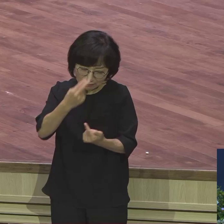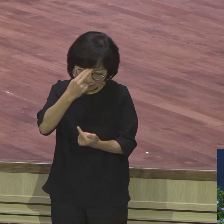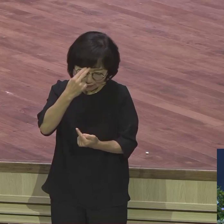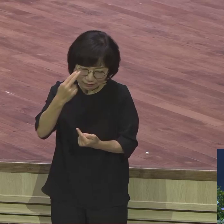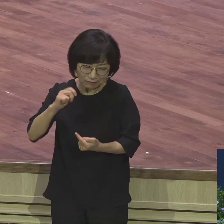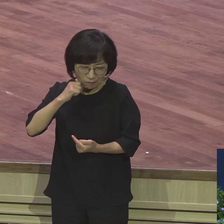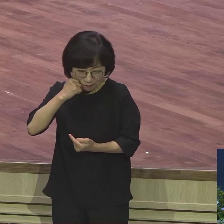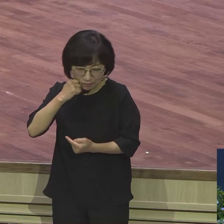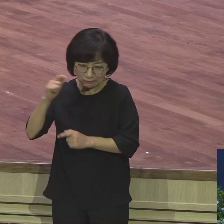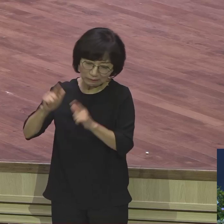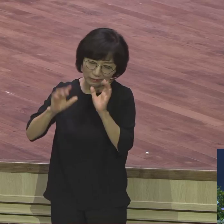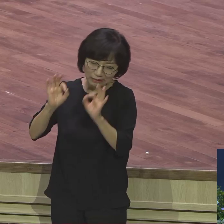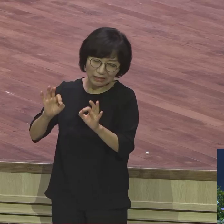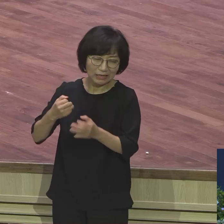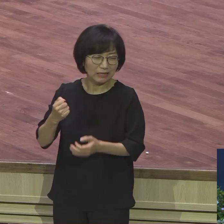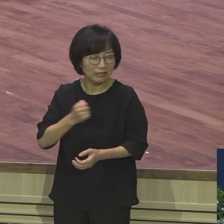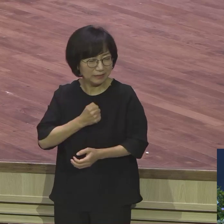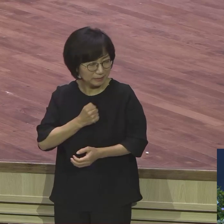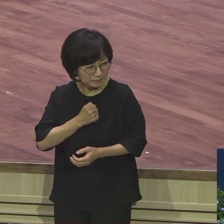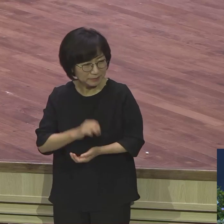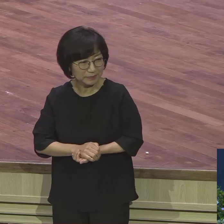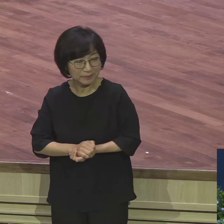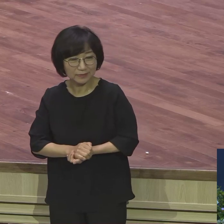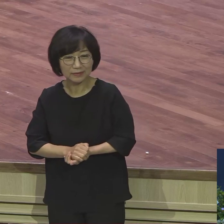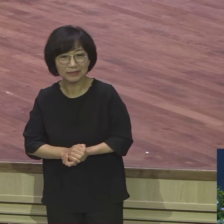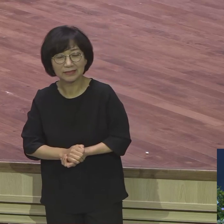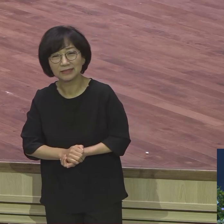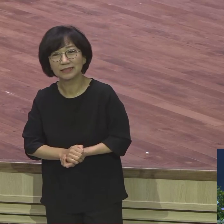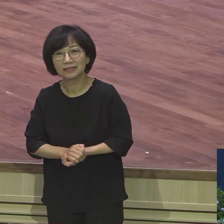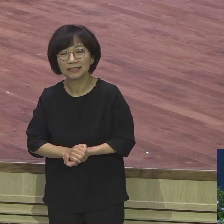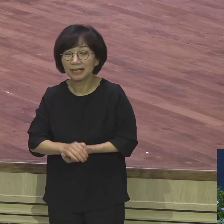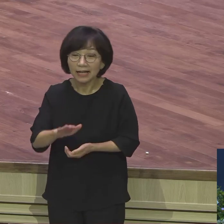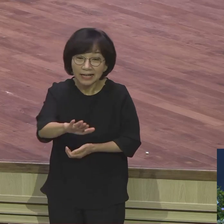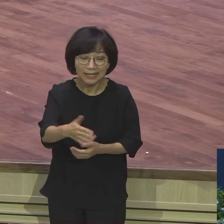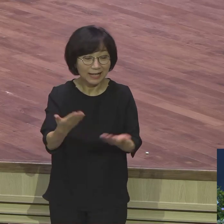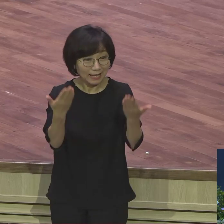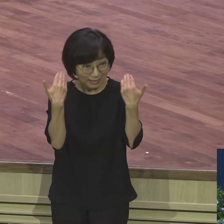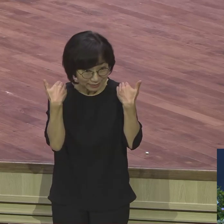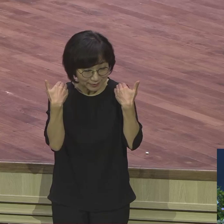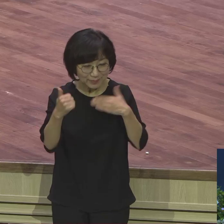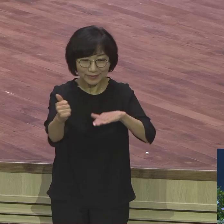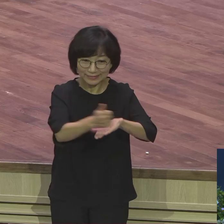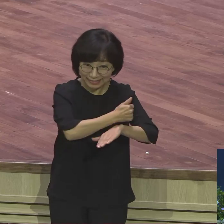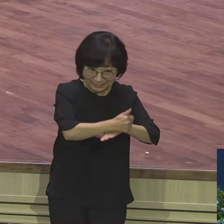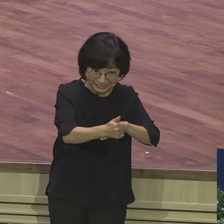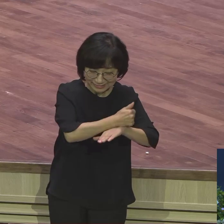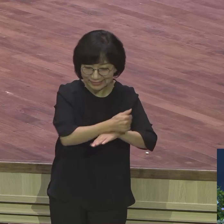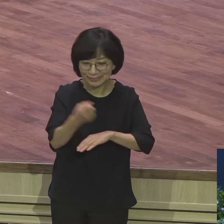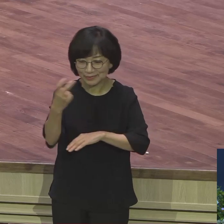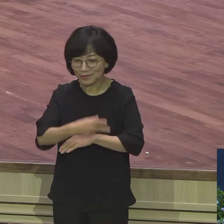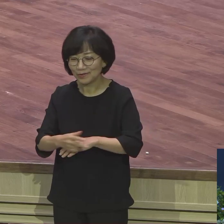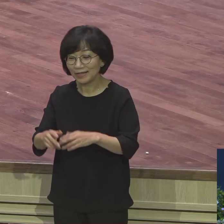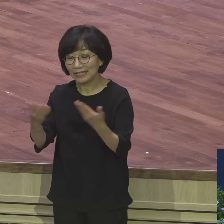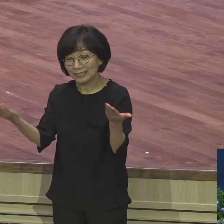우리 랩런트 학교를 다니는 학교를 다녀도 직장을 다녀도 어디 가서 사회생활을 하면서 나는